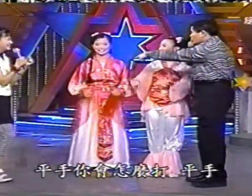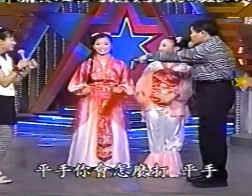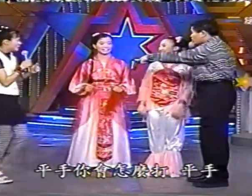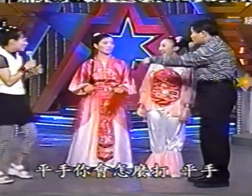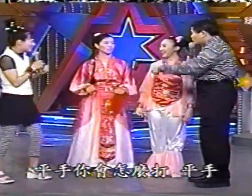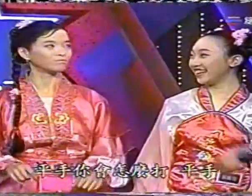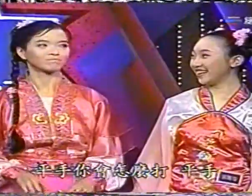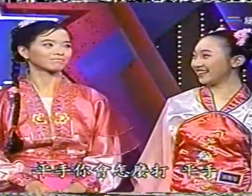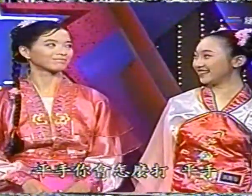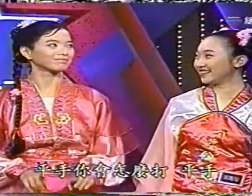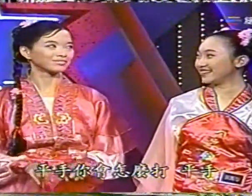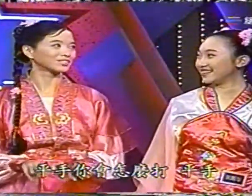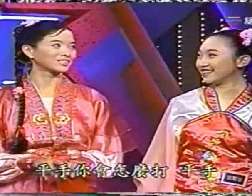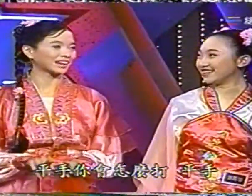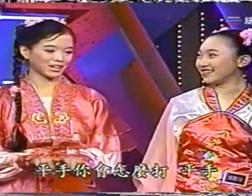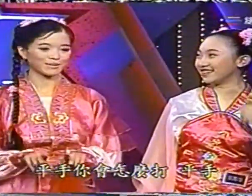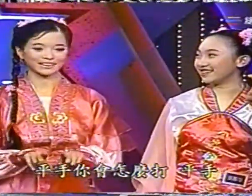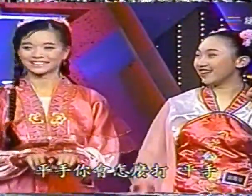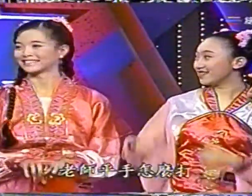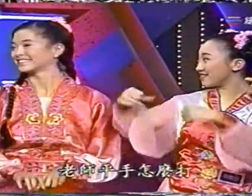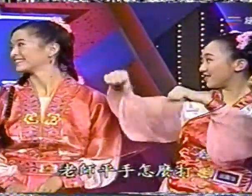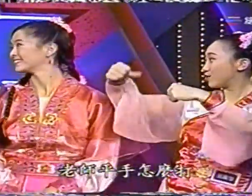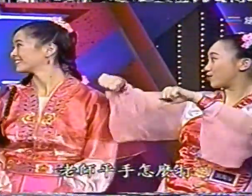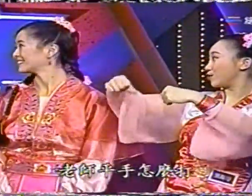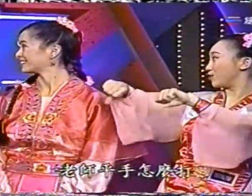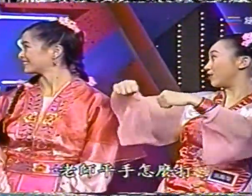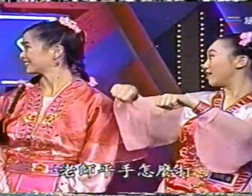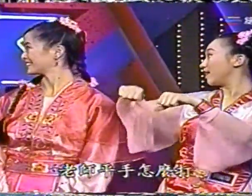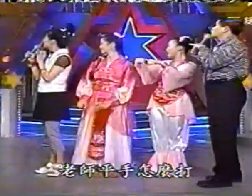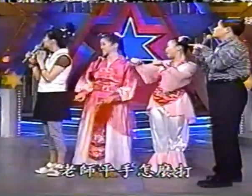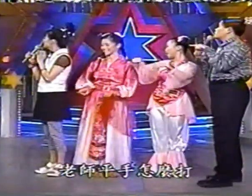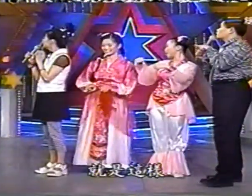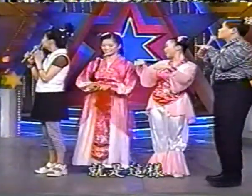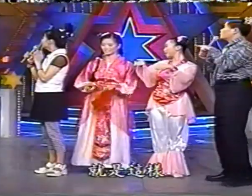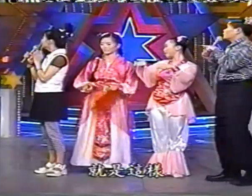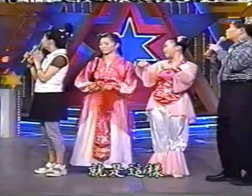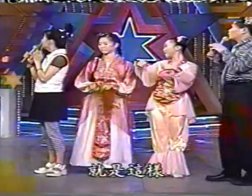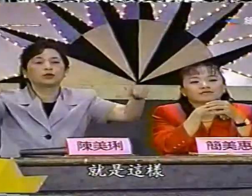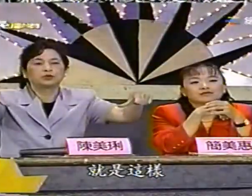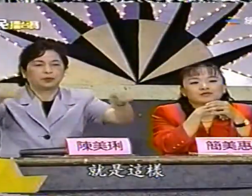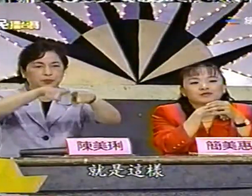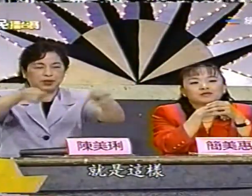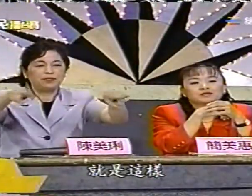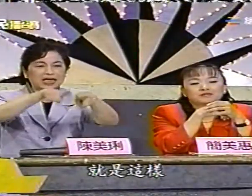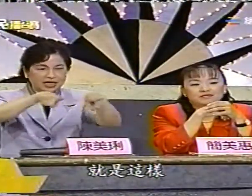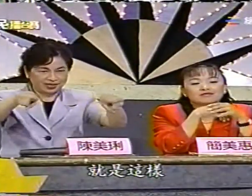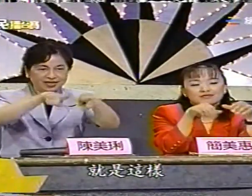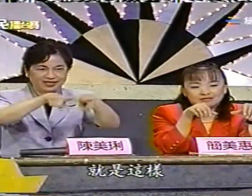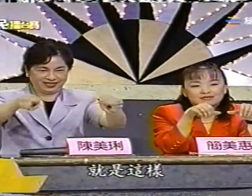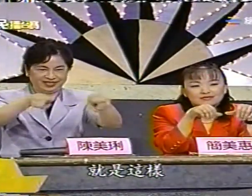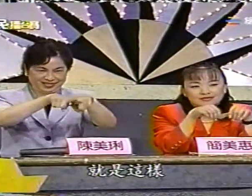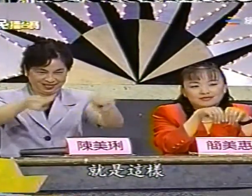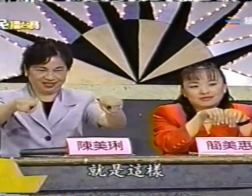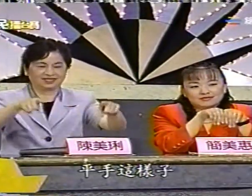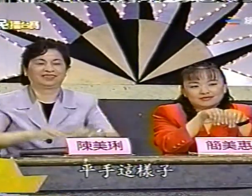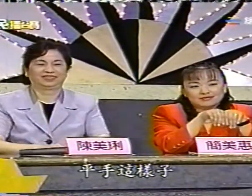平手你會怎麼打平手老師平手怎麼打就是這樣喔喔